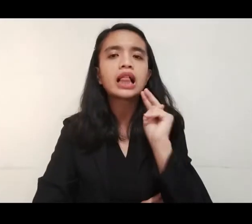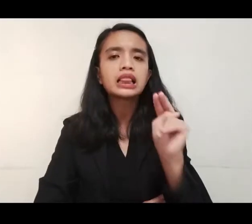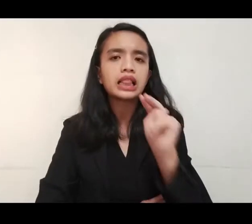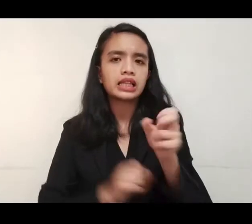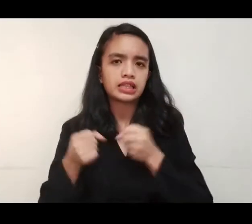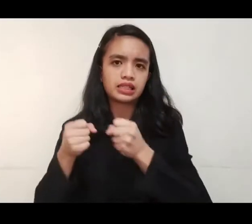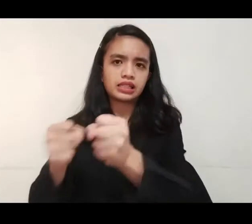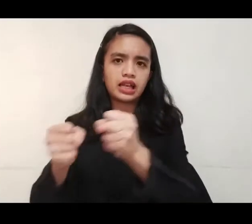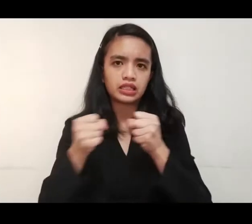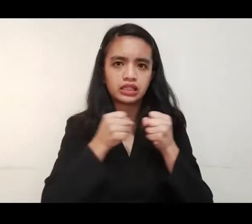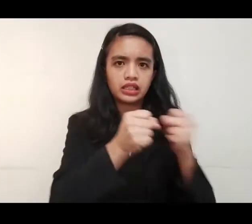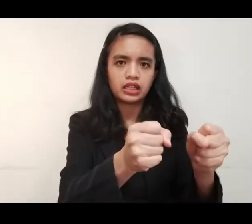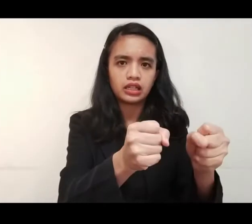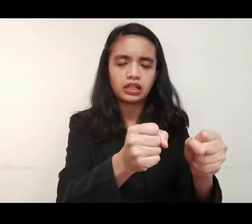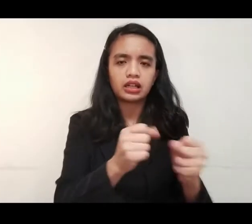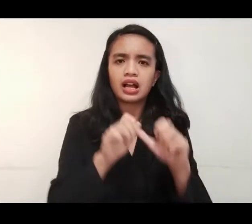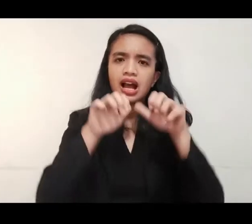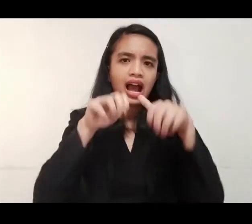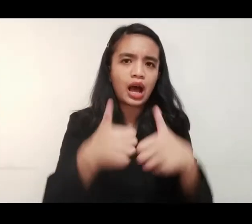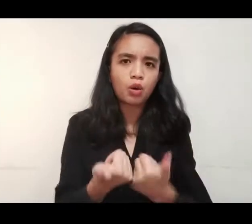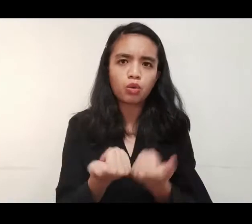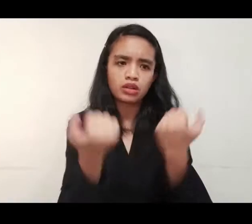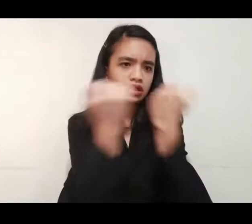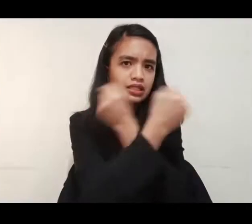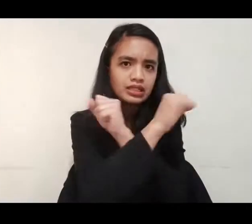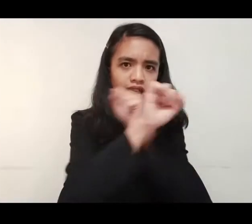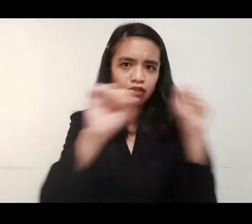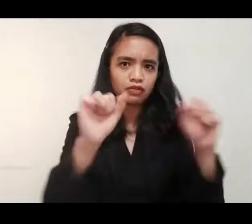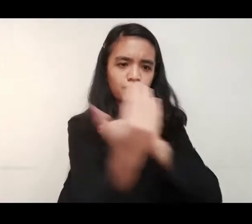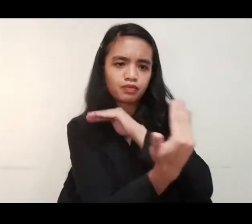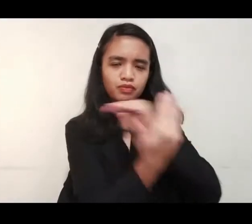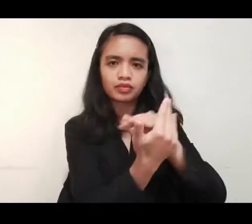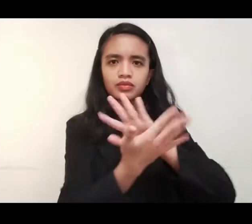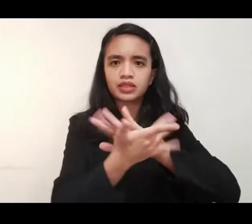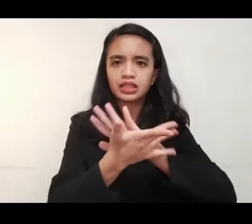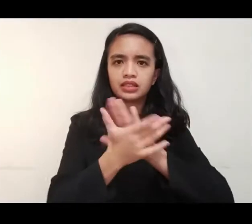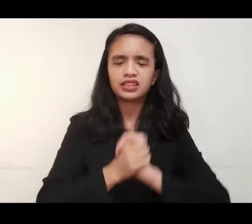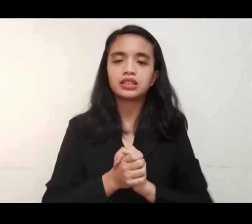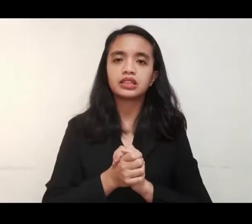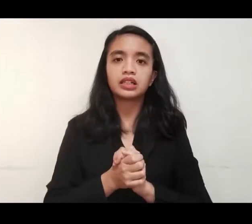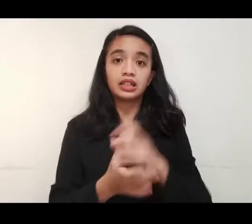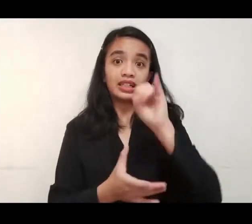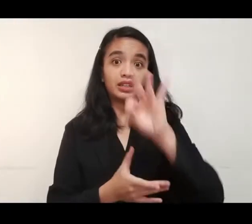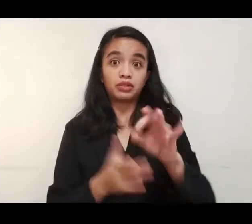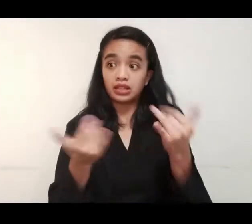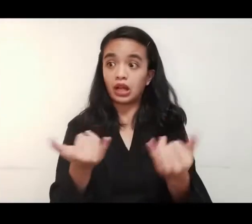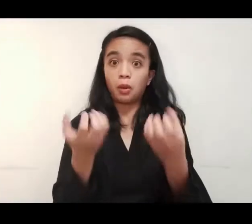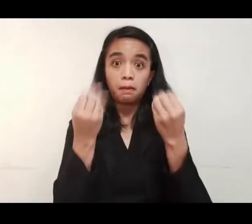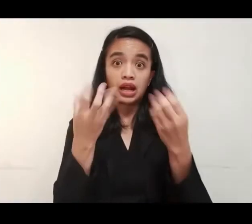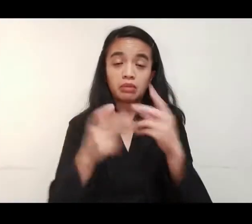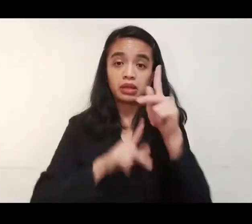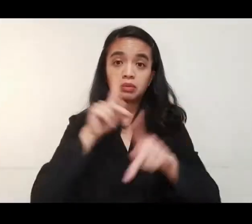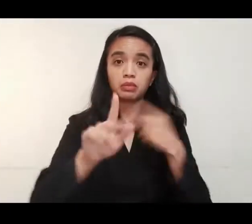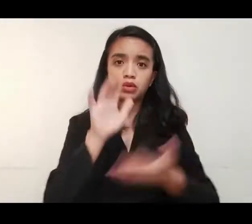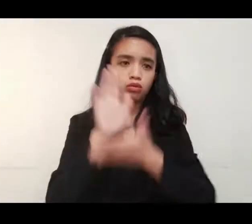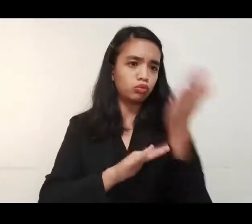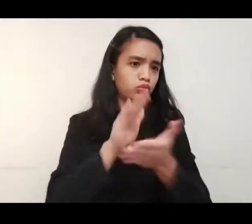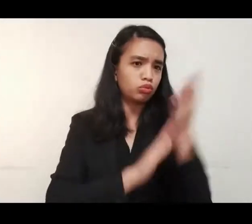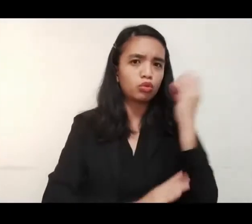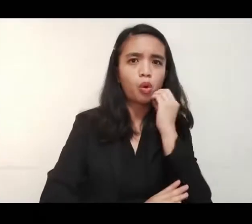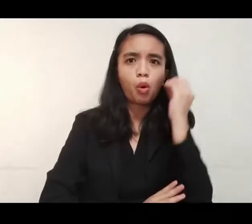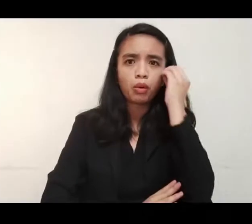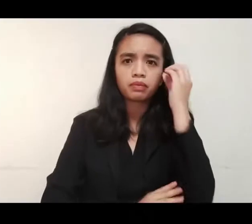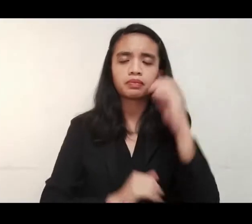kailangan ng estrategiya upang mapanatili ang safety measures laban sa COVID-19 lalo't magsisuwian ang mga stranded